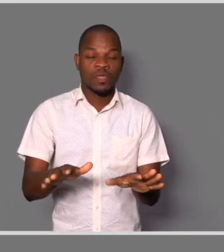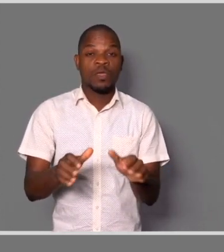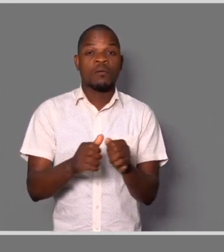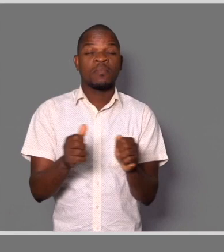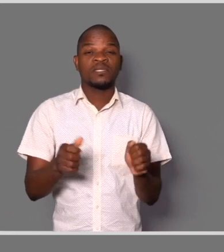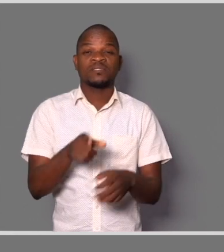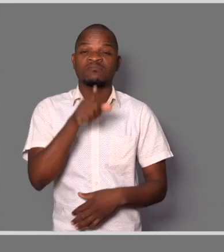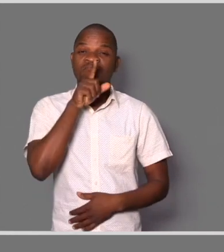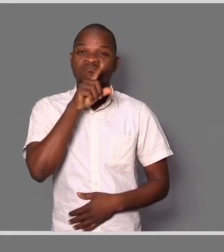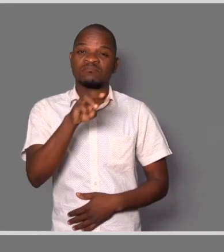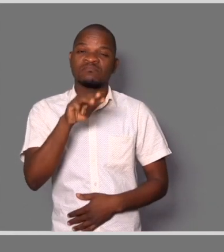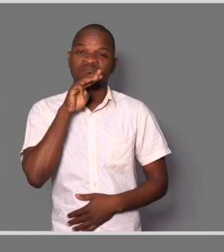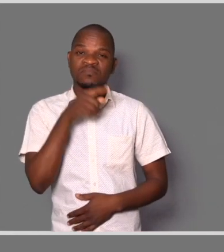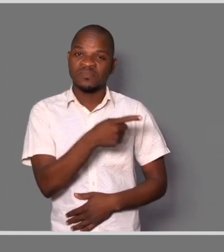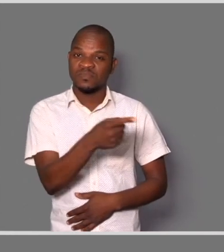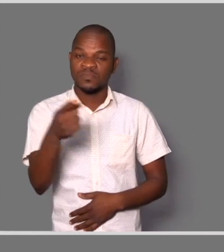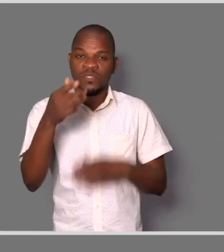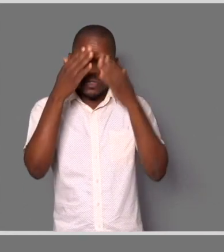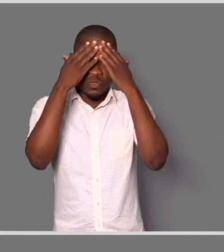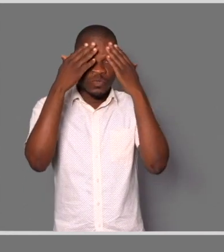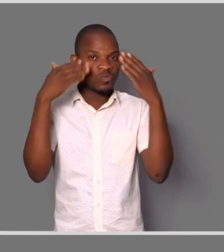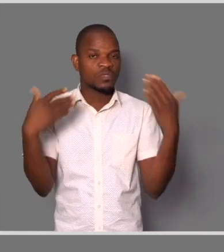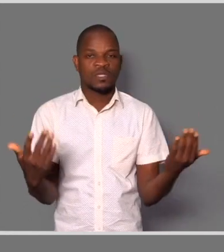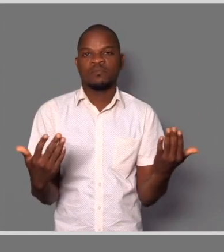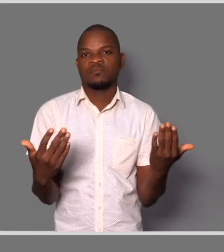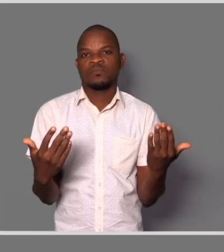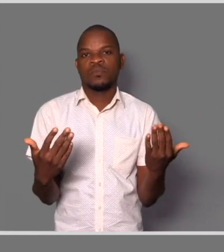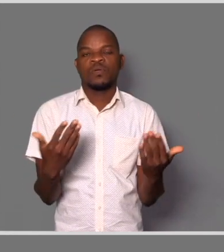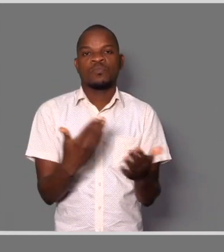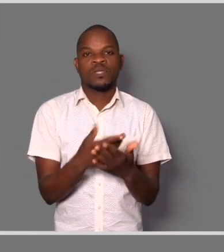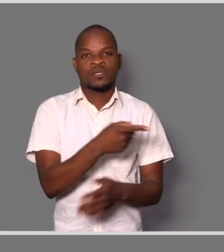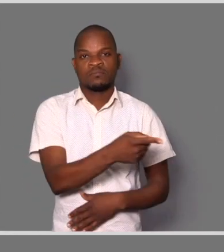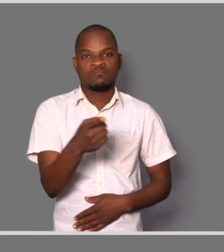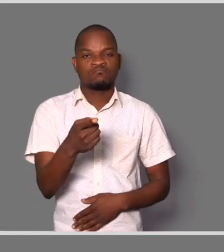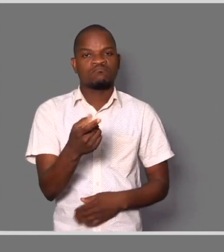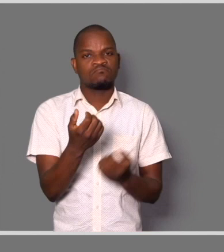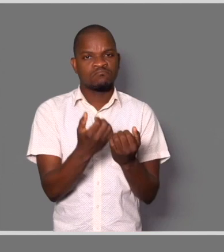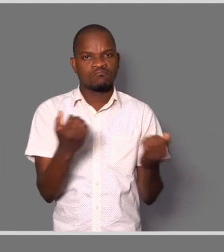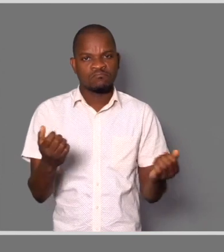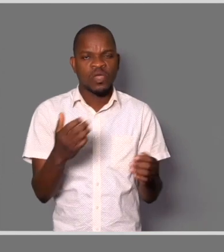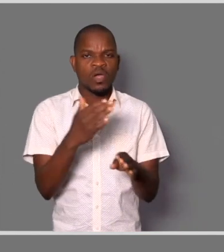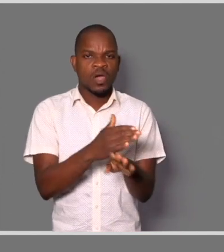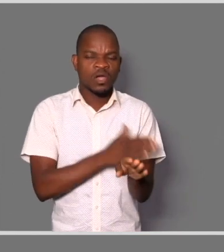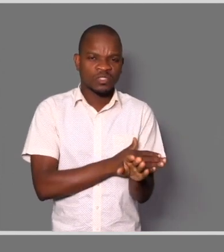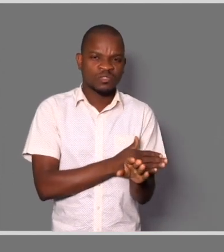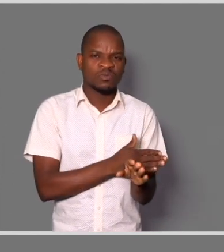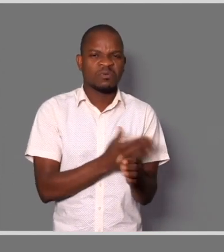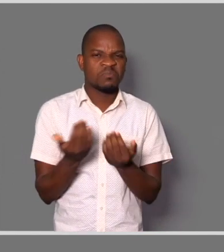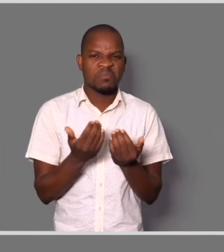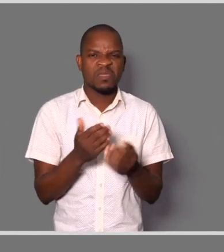provavelmente o maior choque para os pais é não saber que aquelas habilidades da primeira infância e se calhar até dos zero